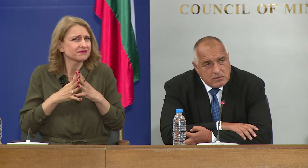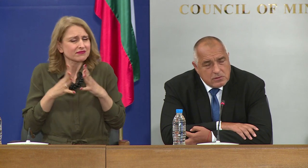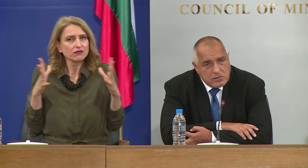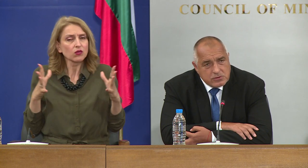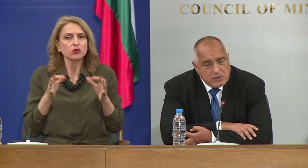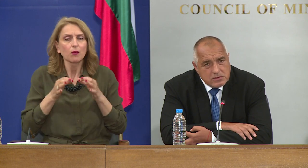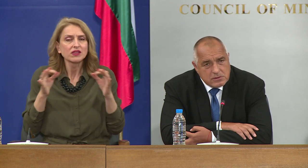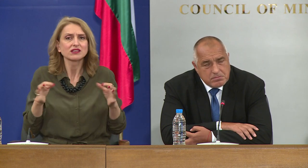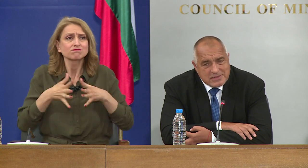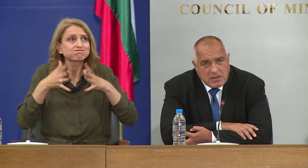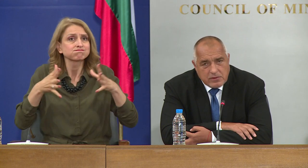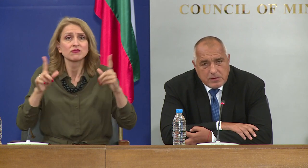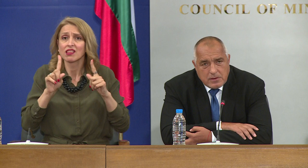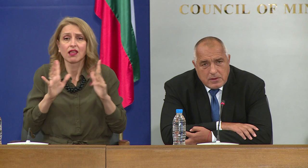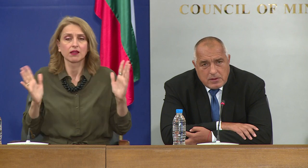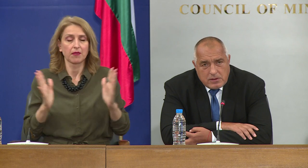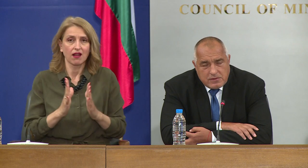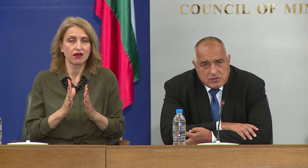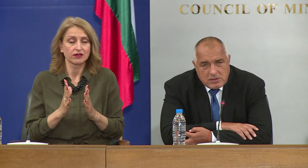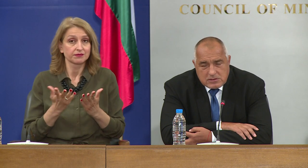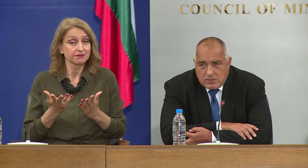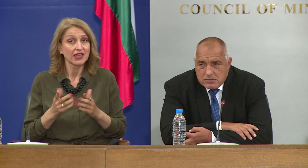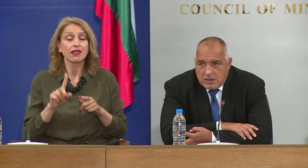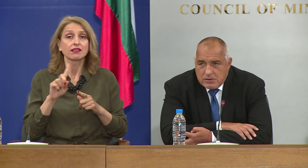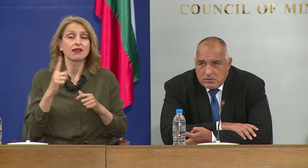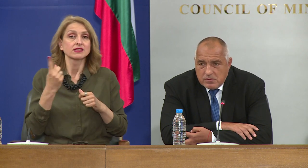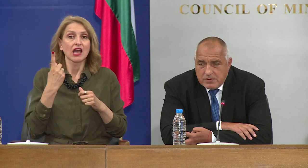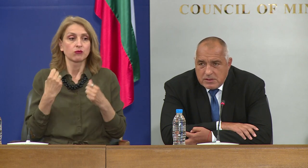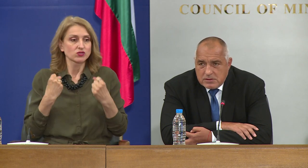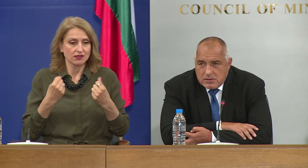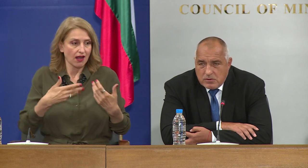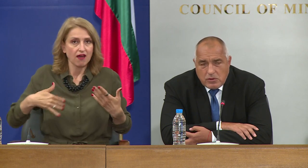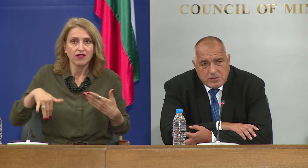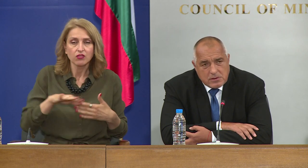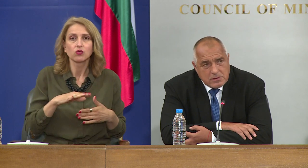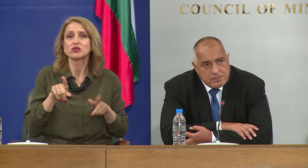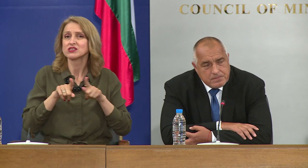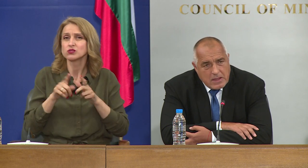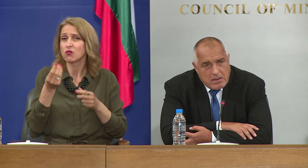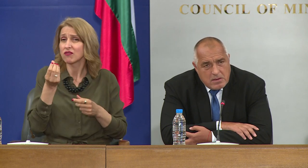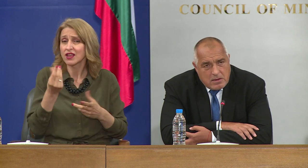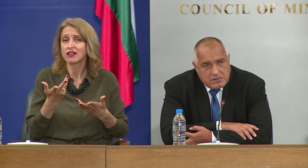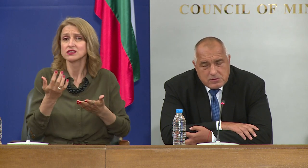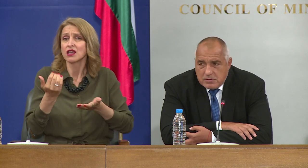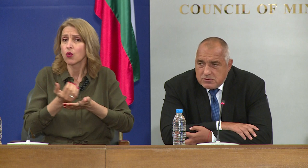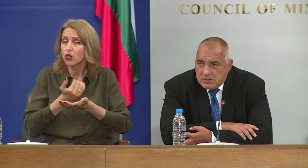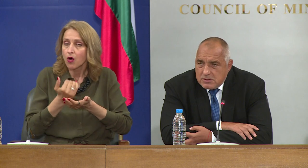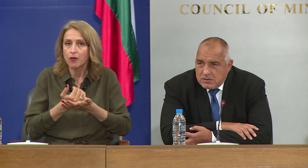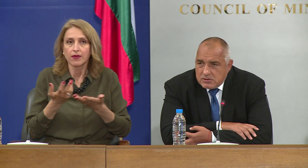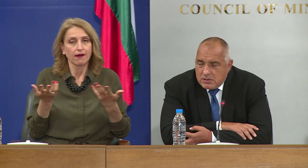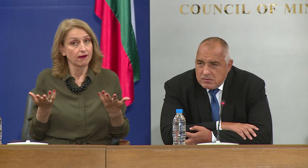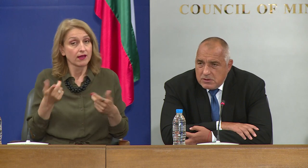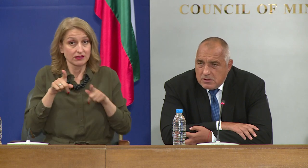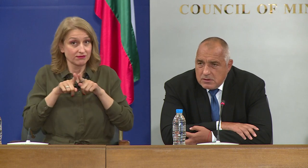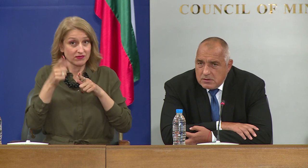размери, които можем да си представим. И вече не само здравето, но финансите, економиката. А виждате и вчера